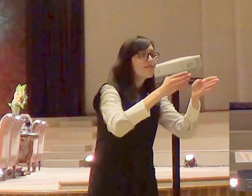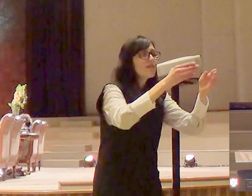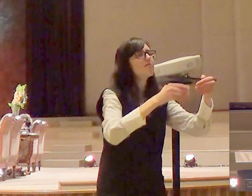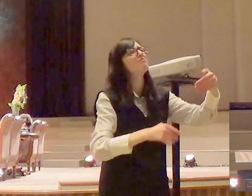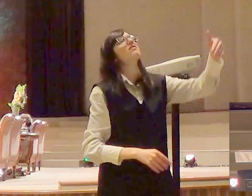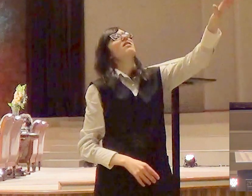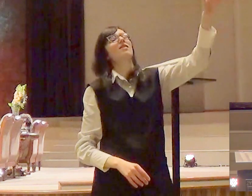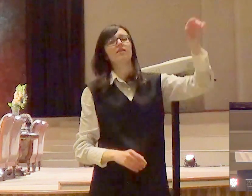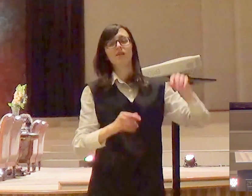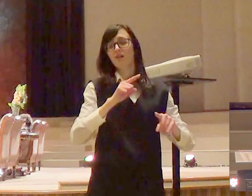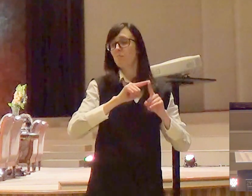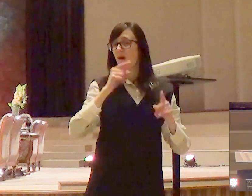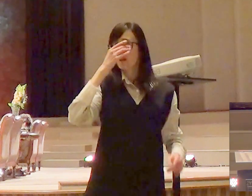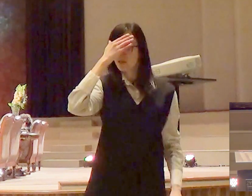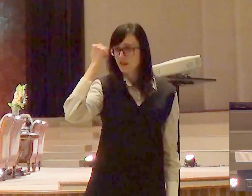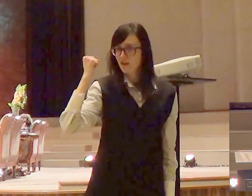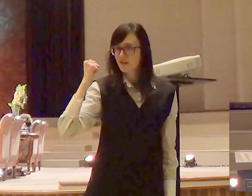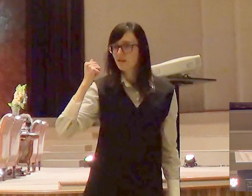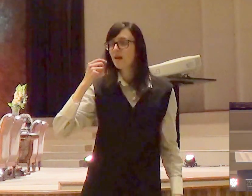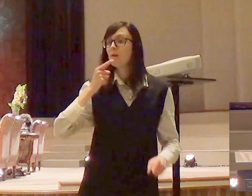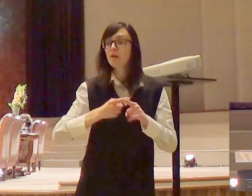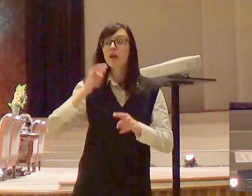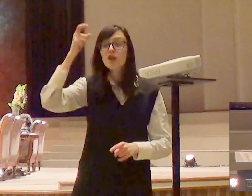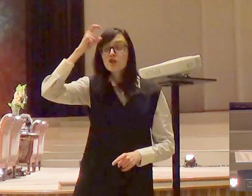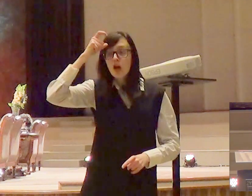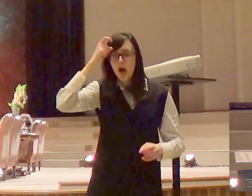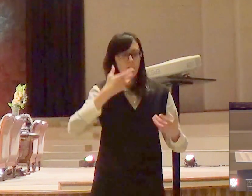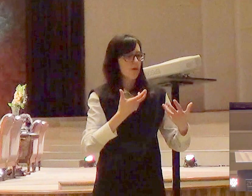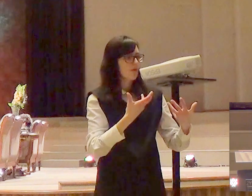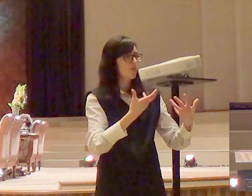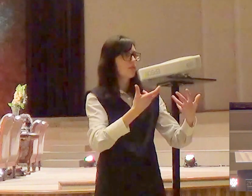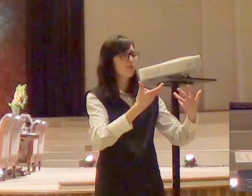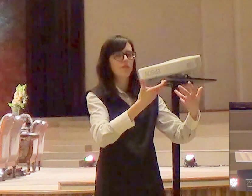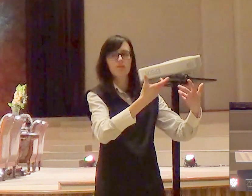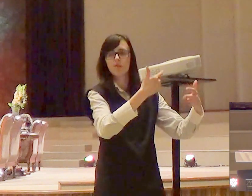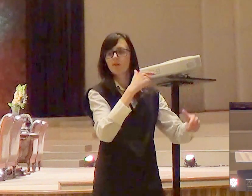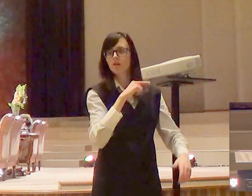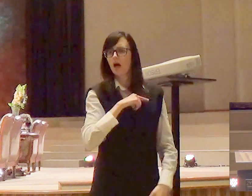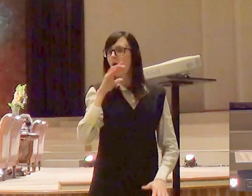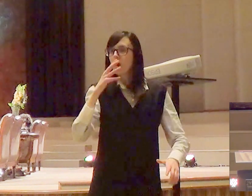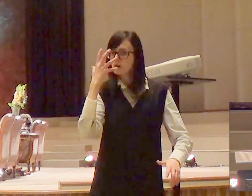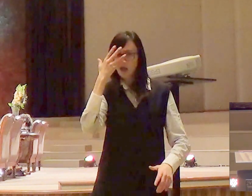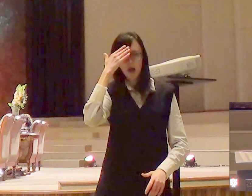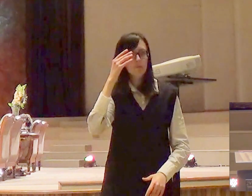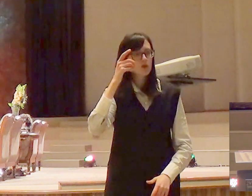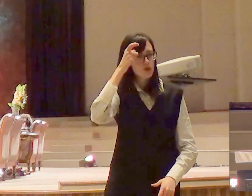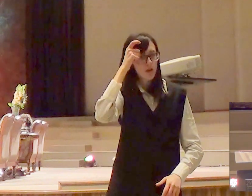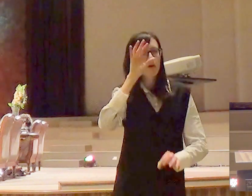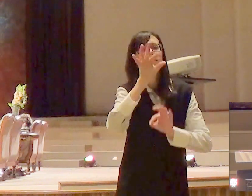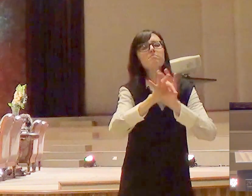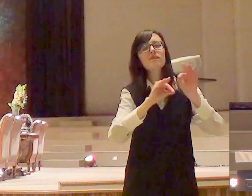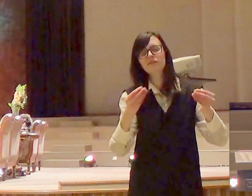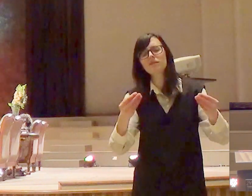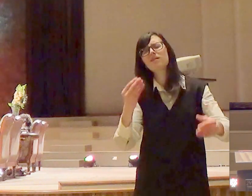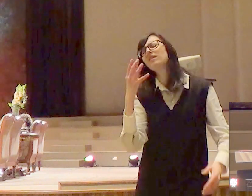que tudo que vem das mãos de satanás para a nossa vida ainda que seja muito bonito tem um preço muito caro de